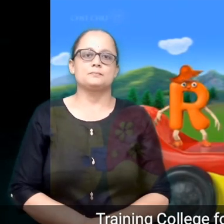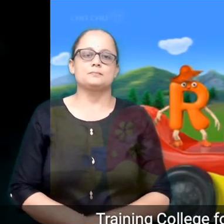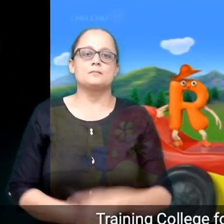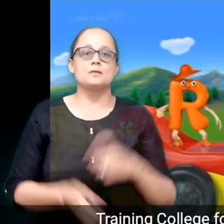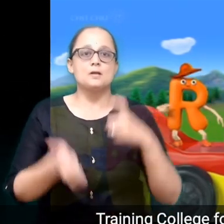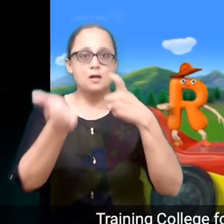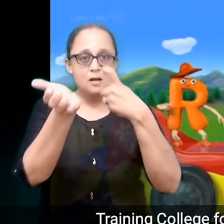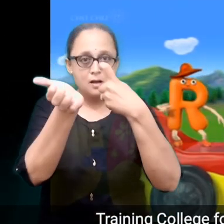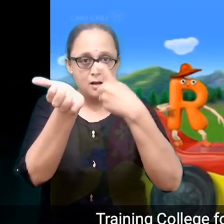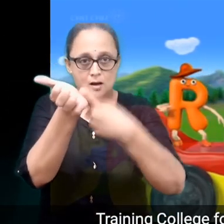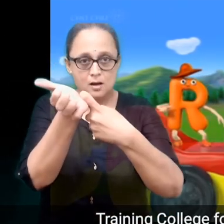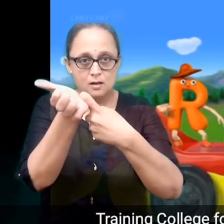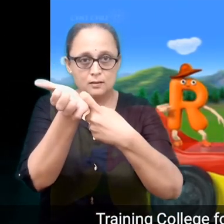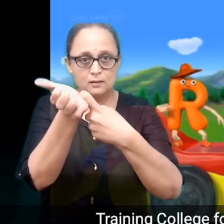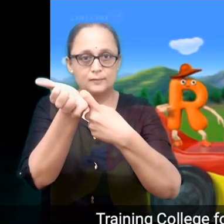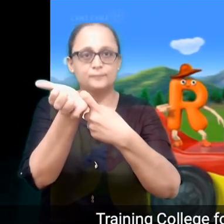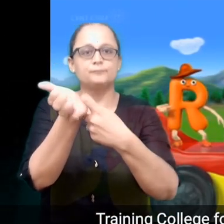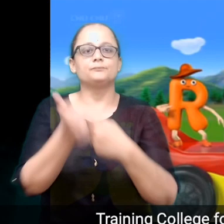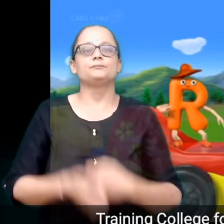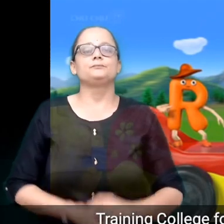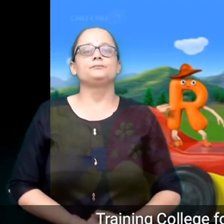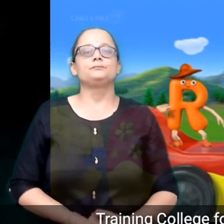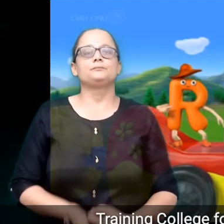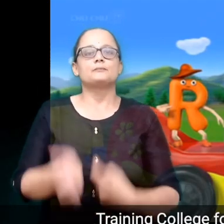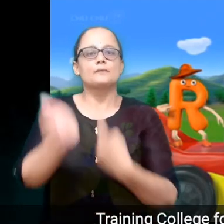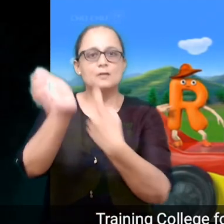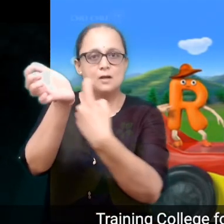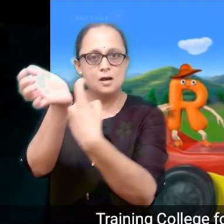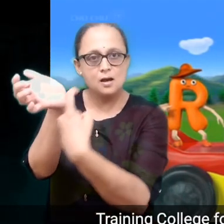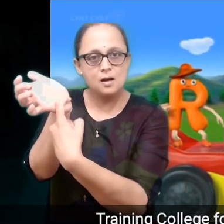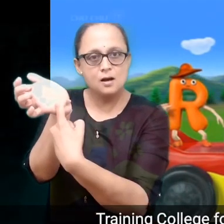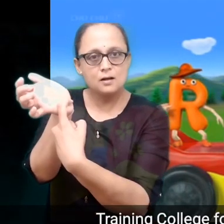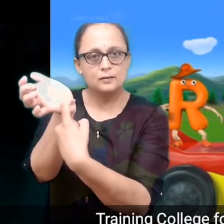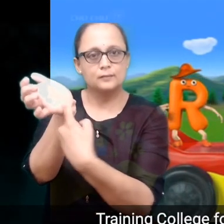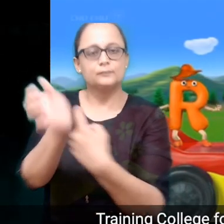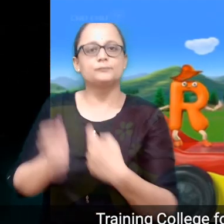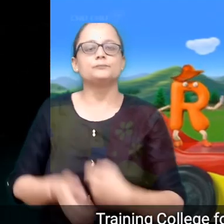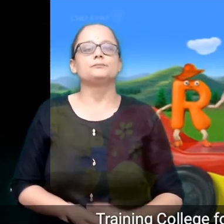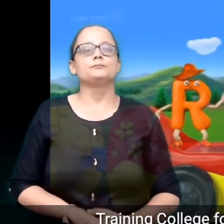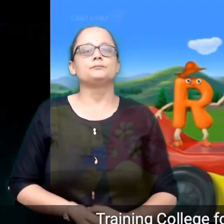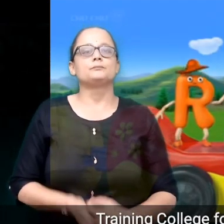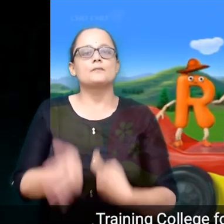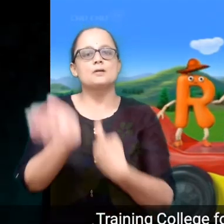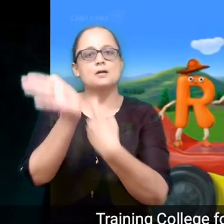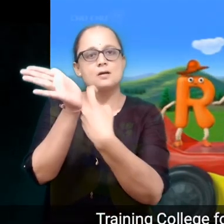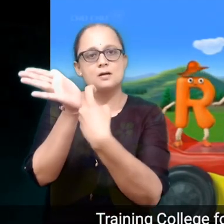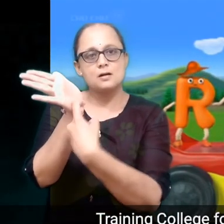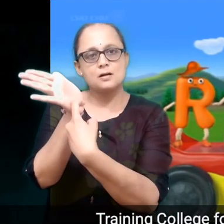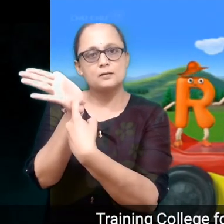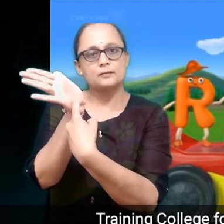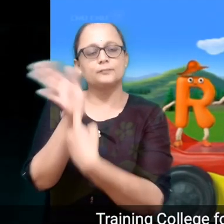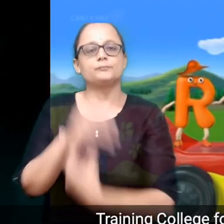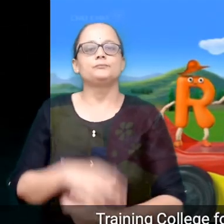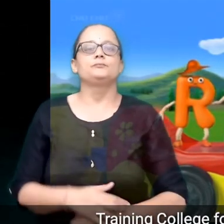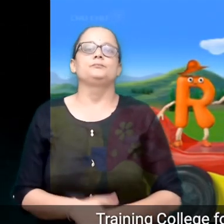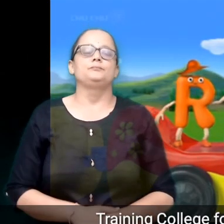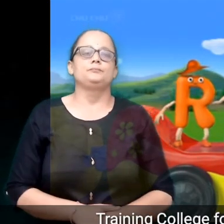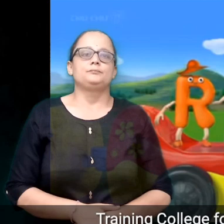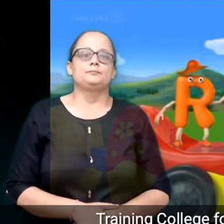R, R, R, R,